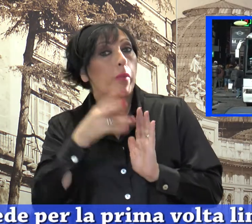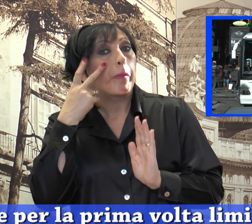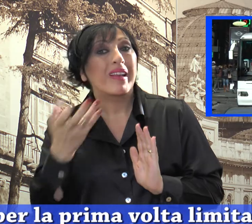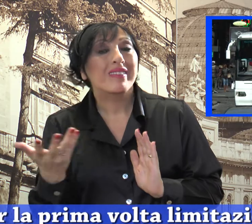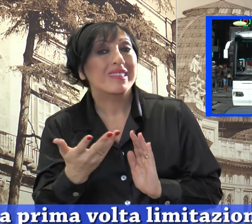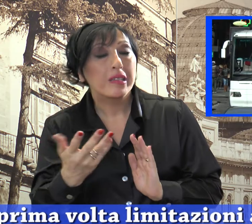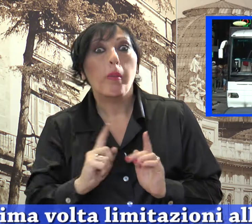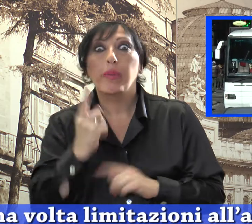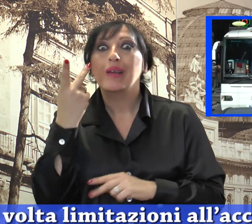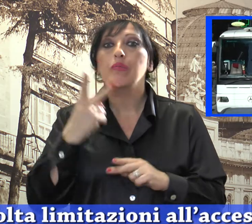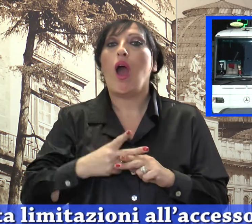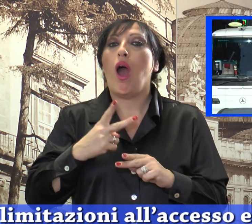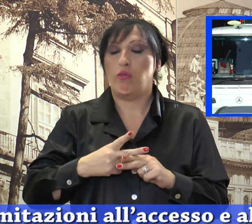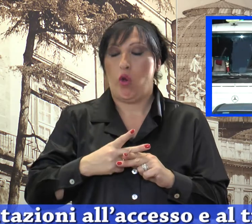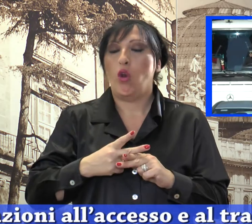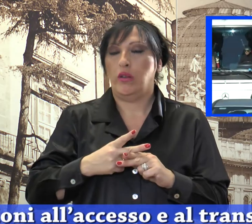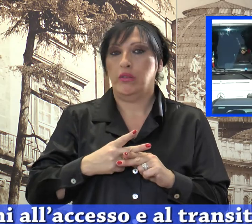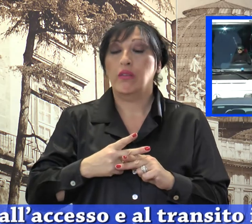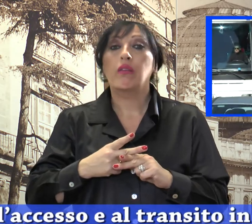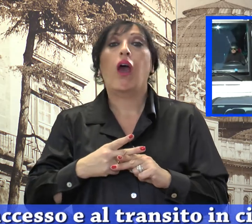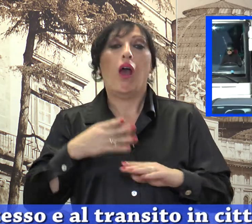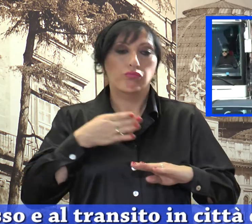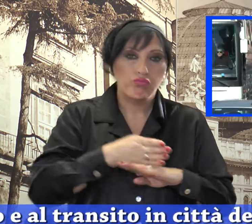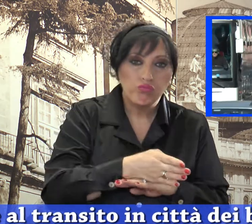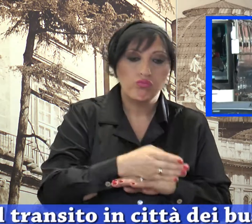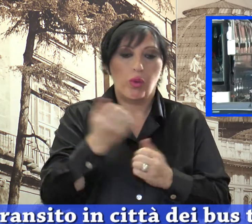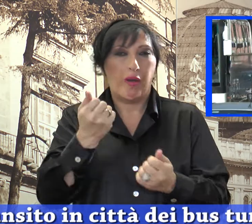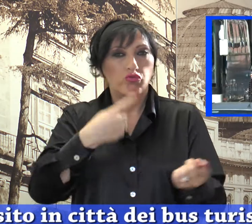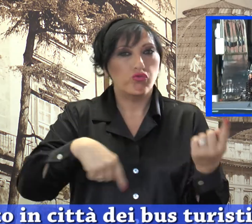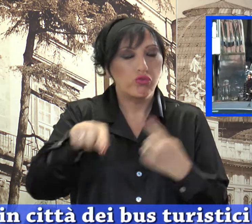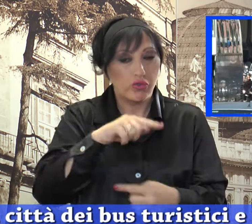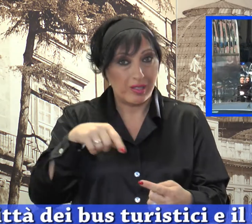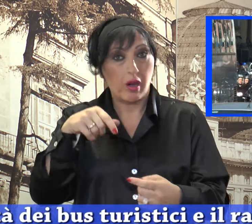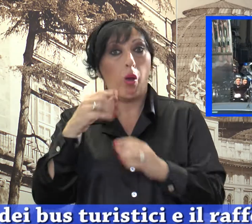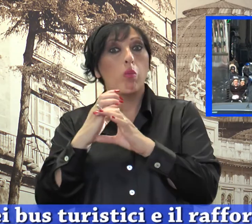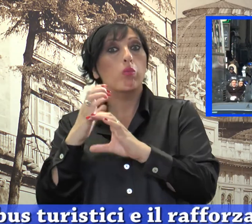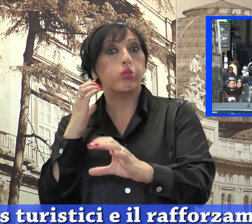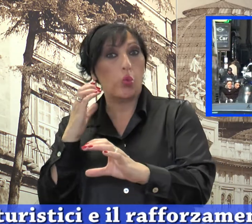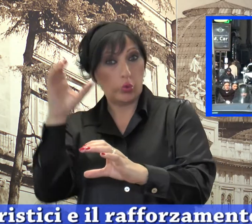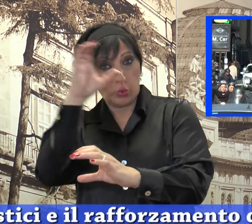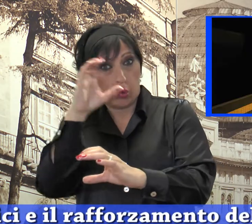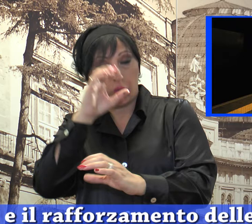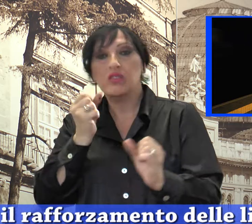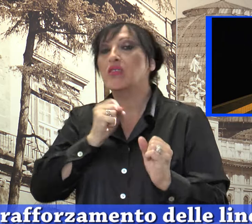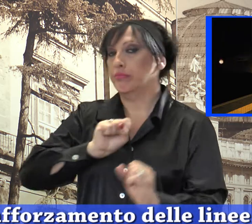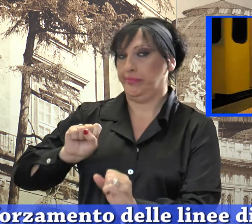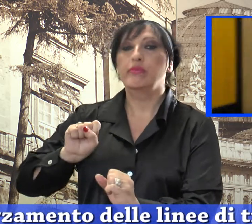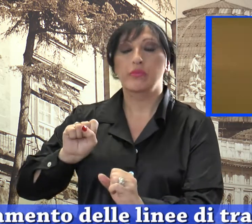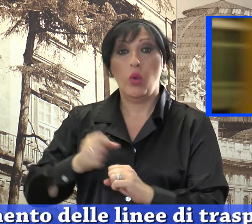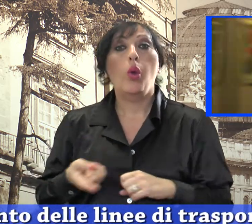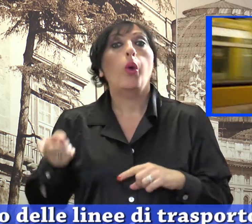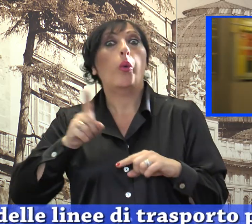volta limitazioni all'accesso e al transito in città dei bus turistici e il